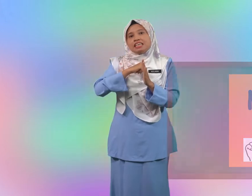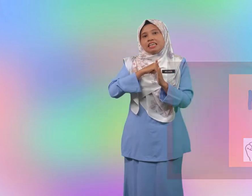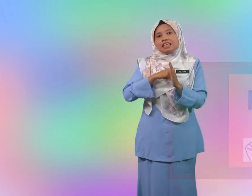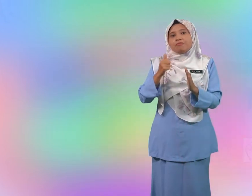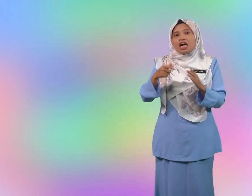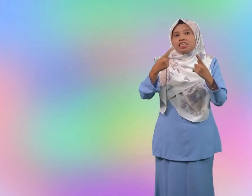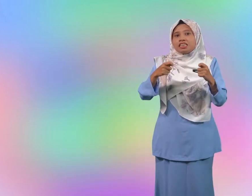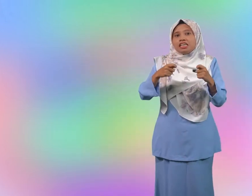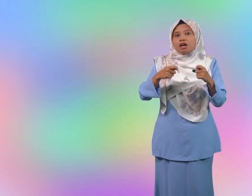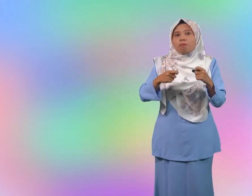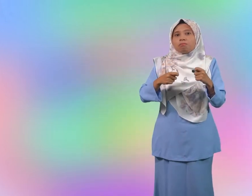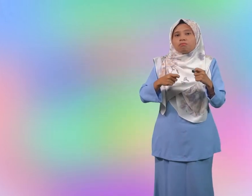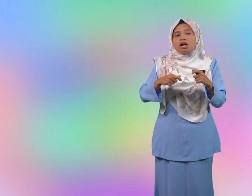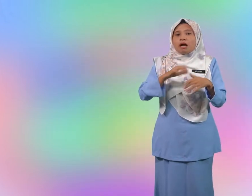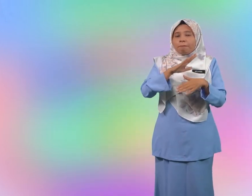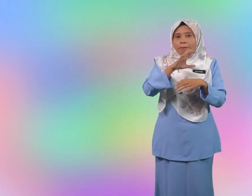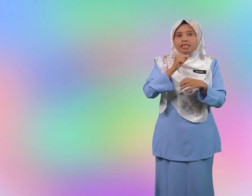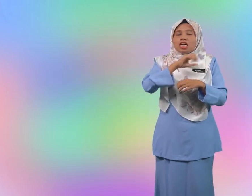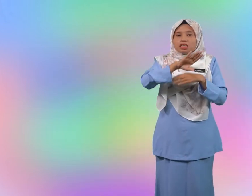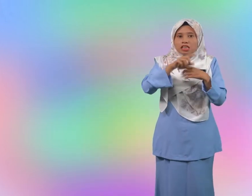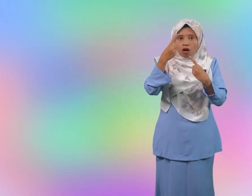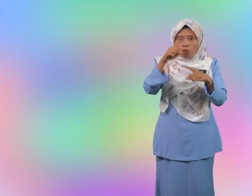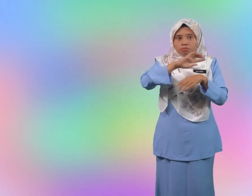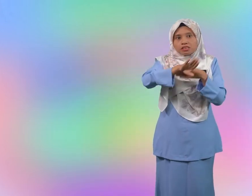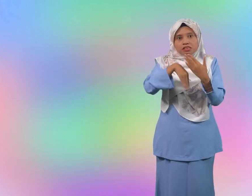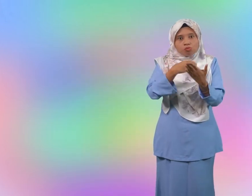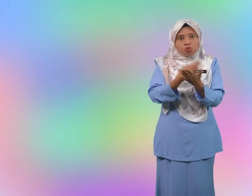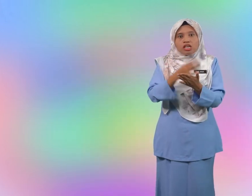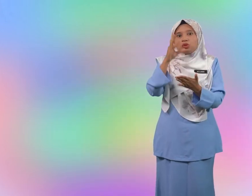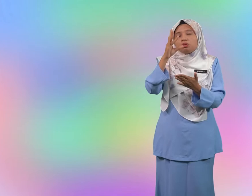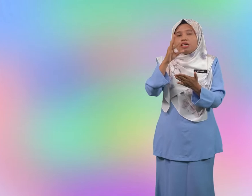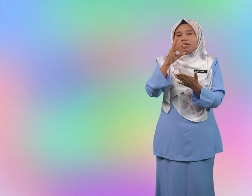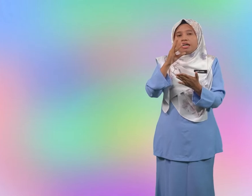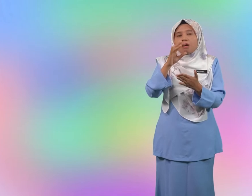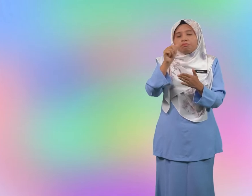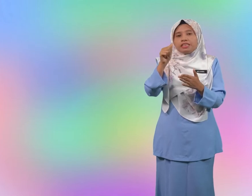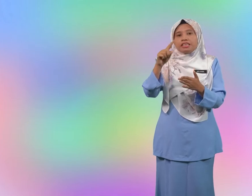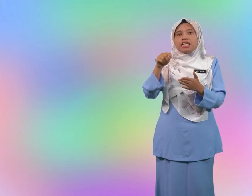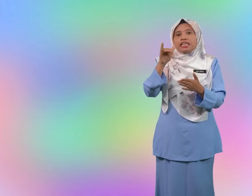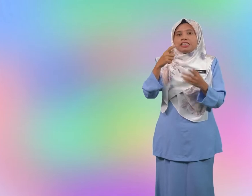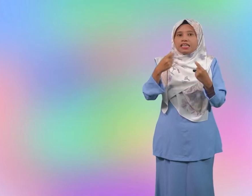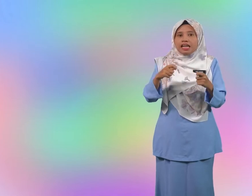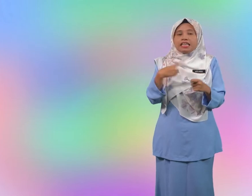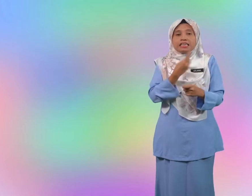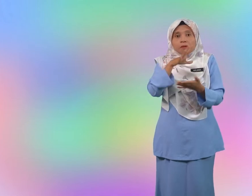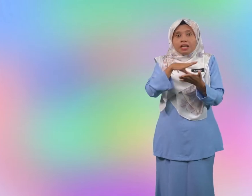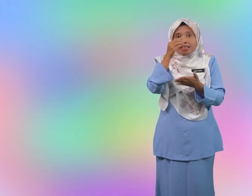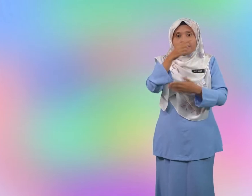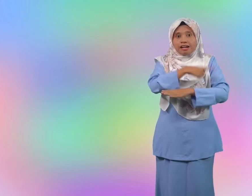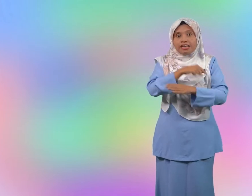anda telah dapat jawab semua abjad yang telah kita pelajari hari